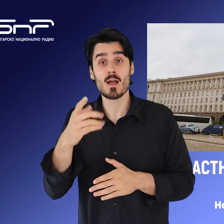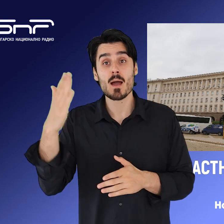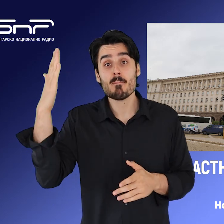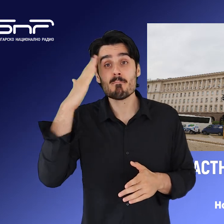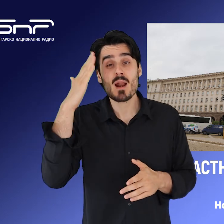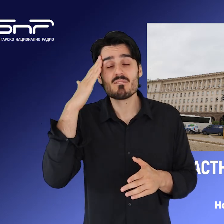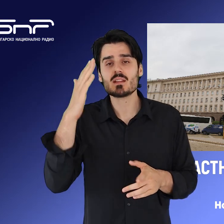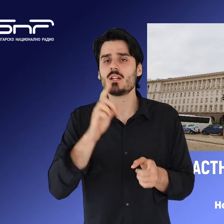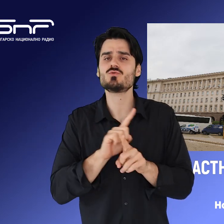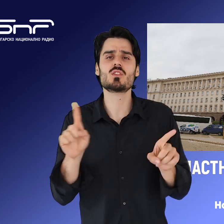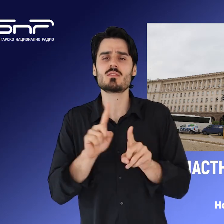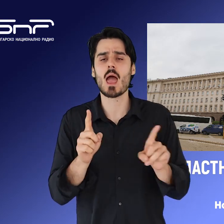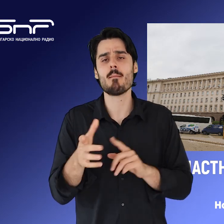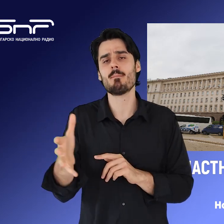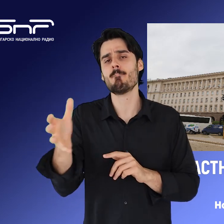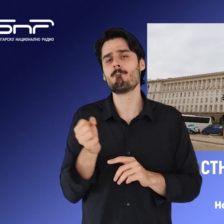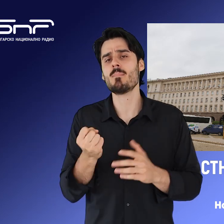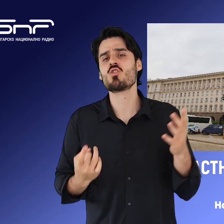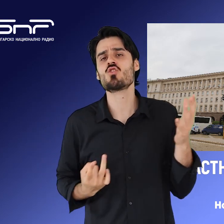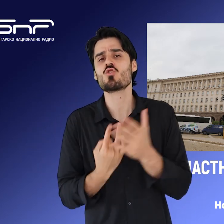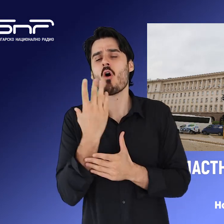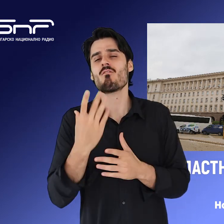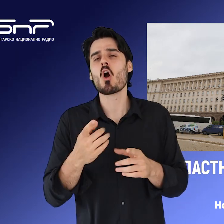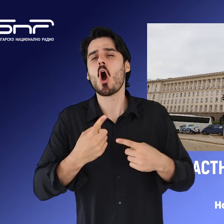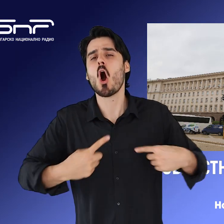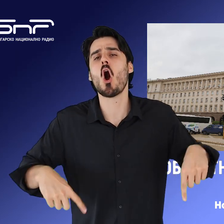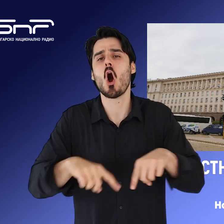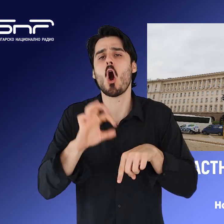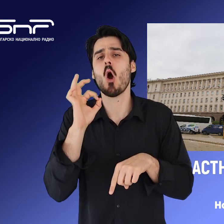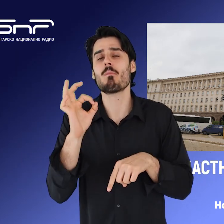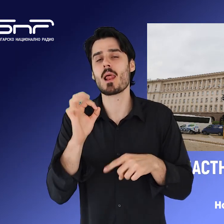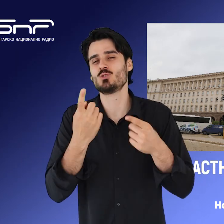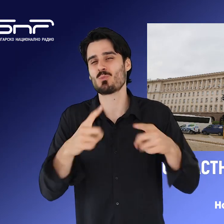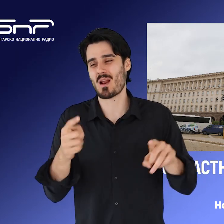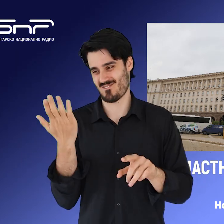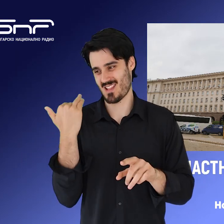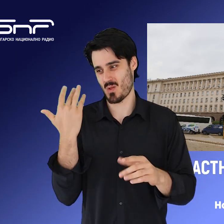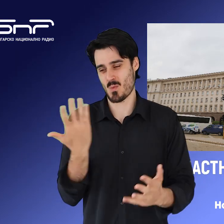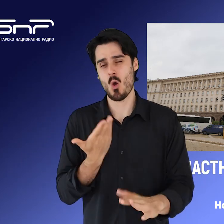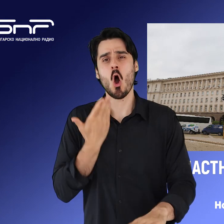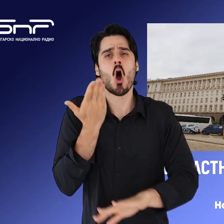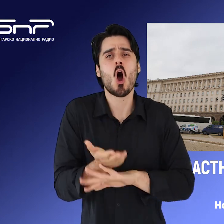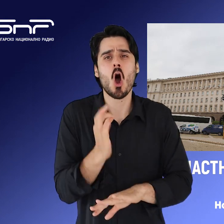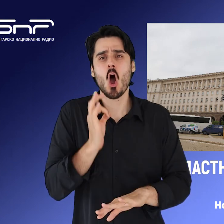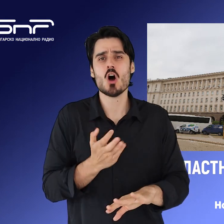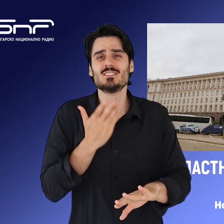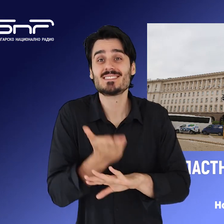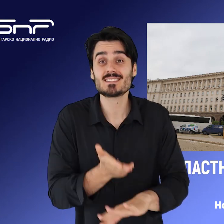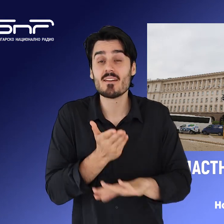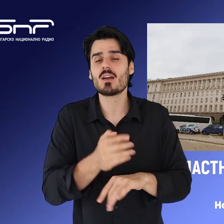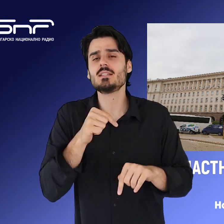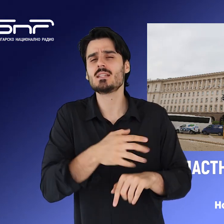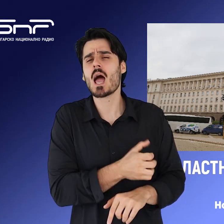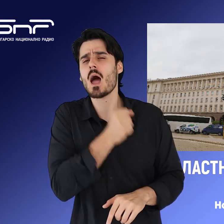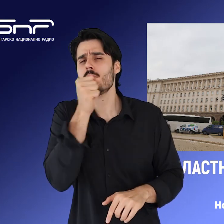Правителството няма да назначава днес нови областни управители на мястото на подалите оставка 27, назначени от служебния кабинет.